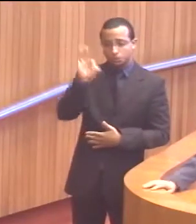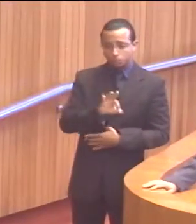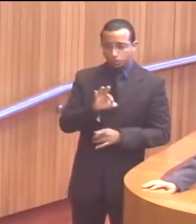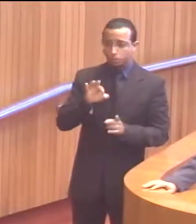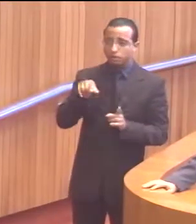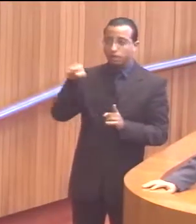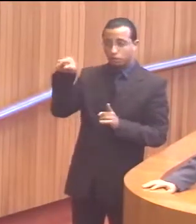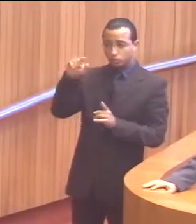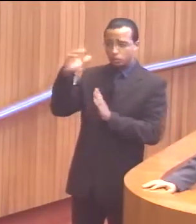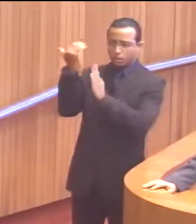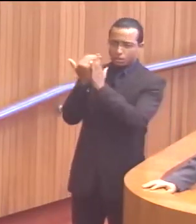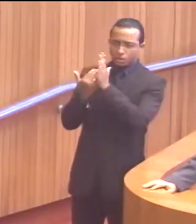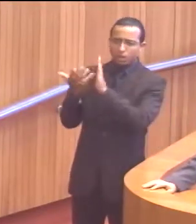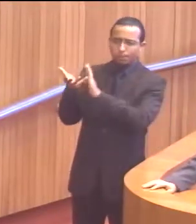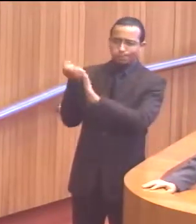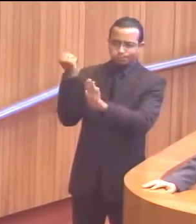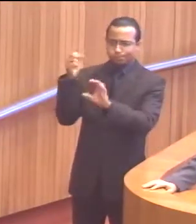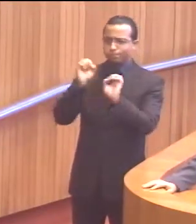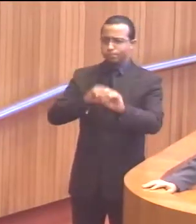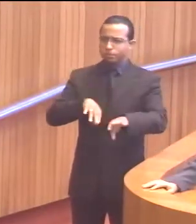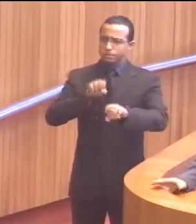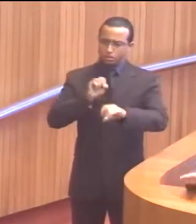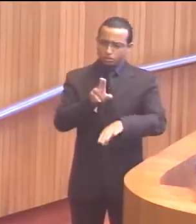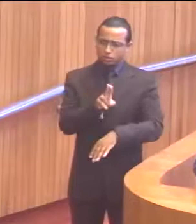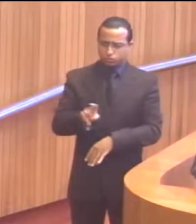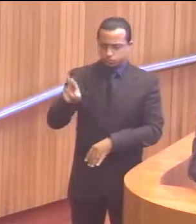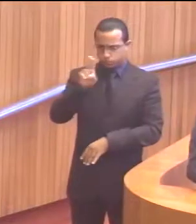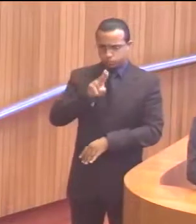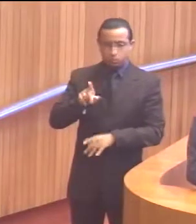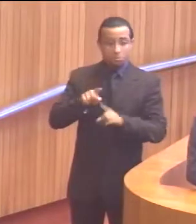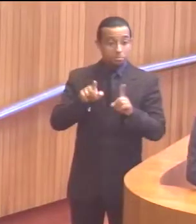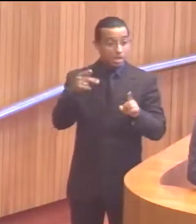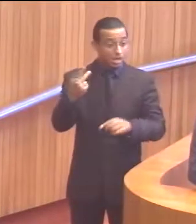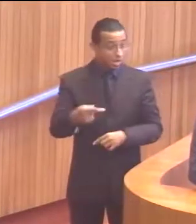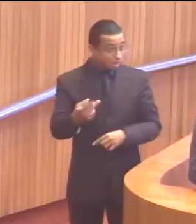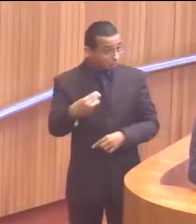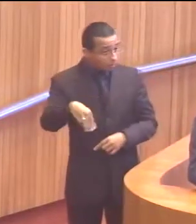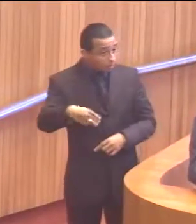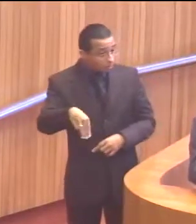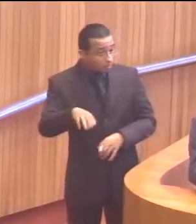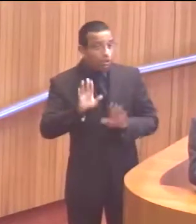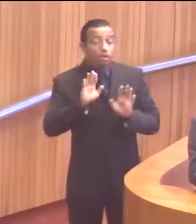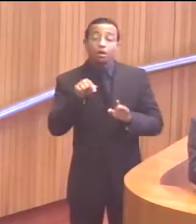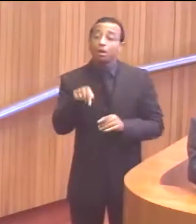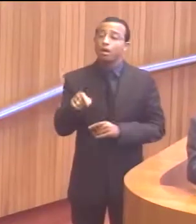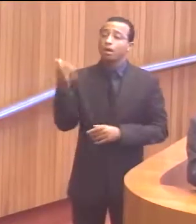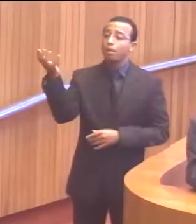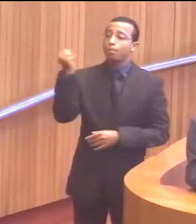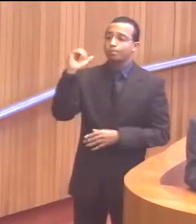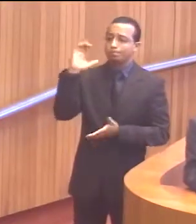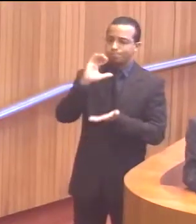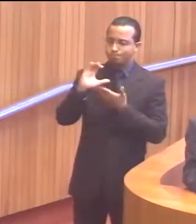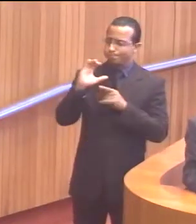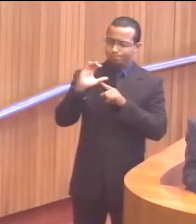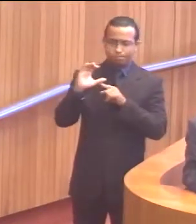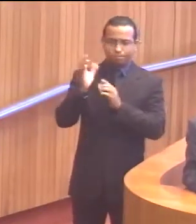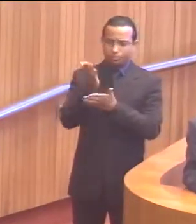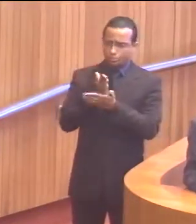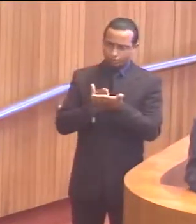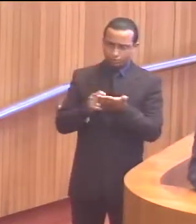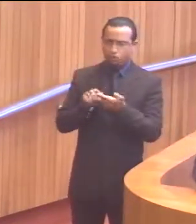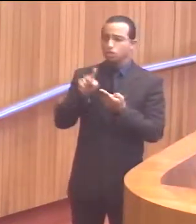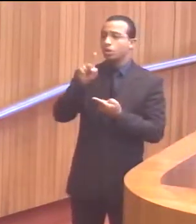% do orçamento para o ensino superior. No entanto, aqui no Maranhão, esse orçamento é dividido